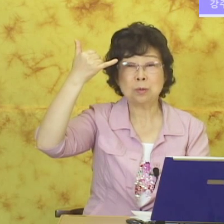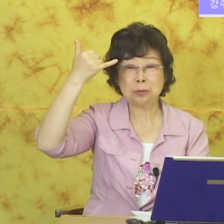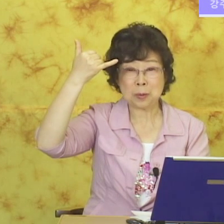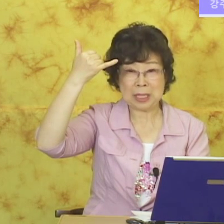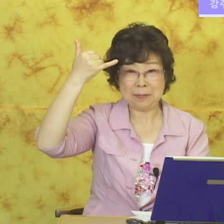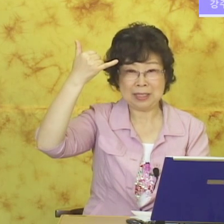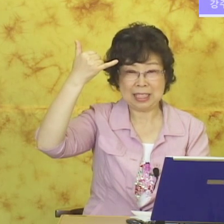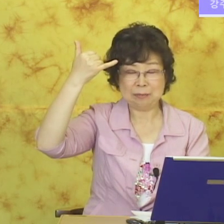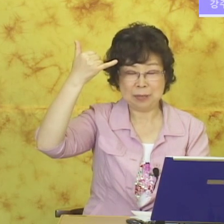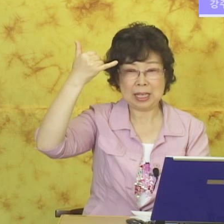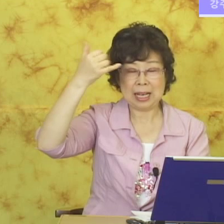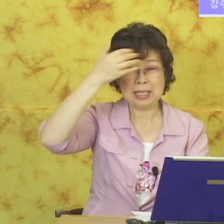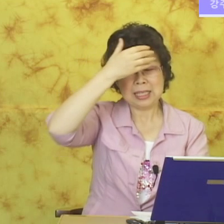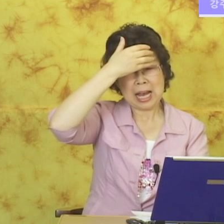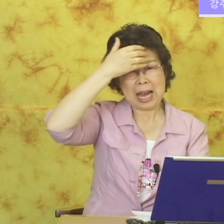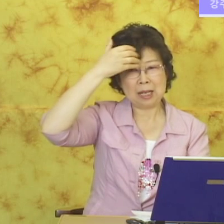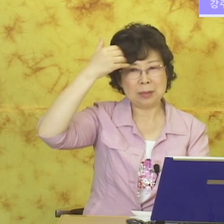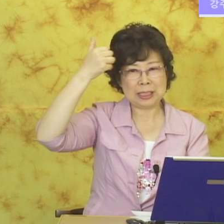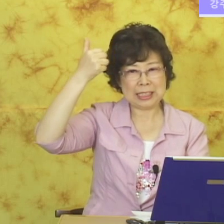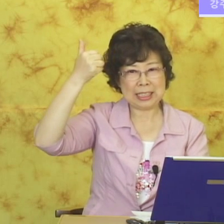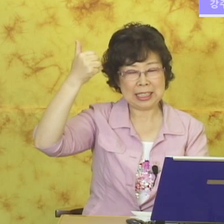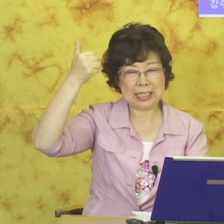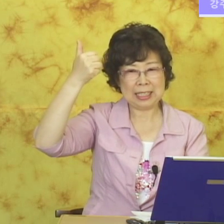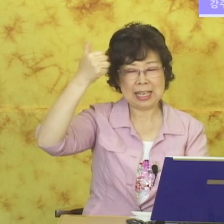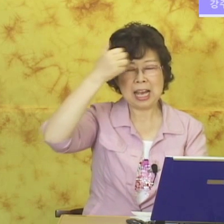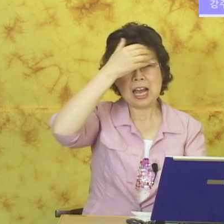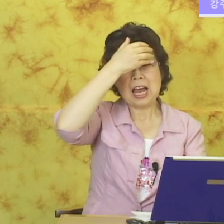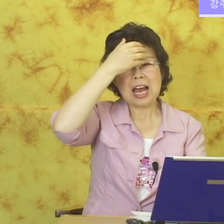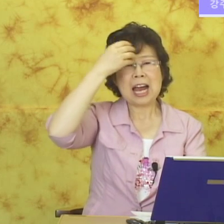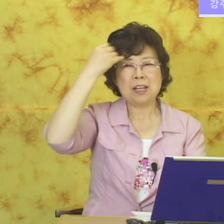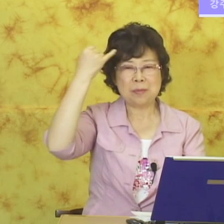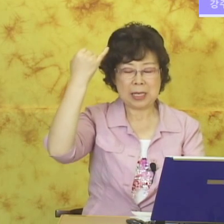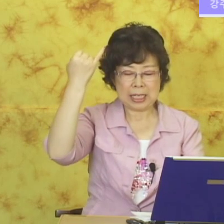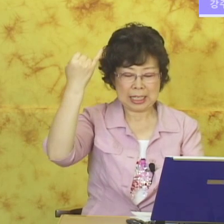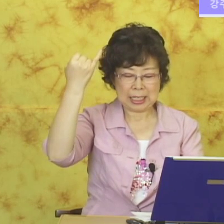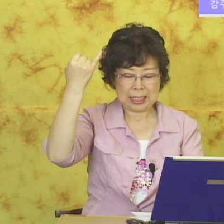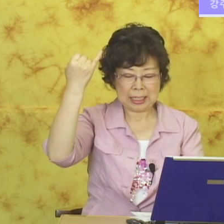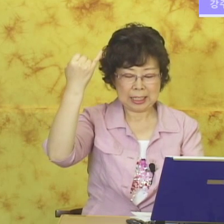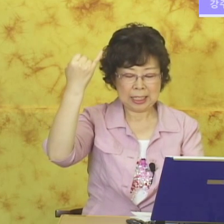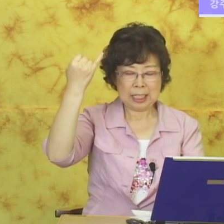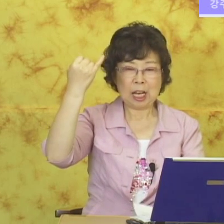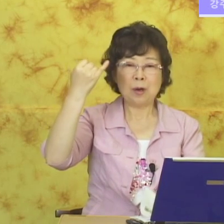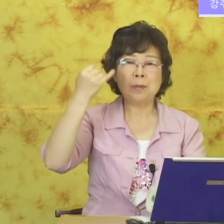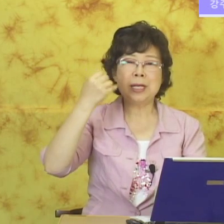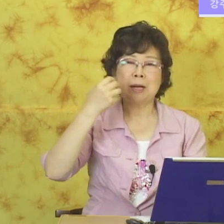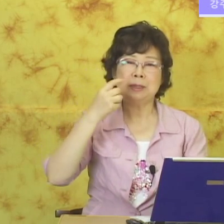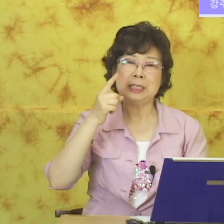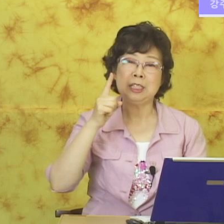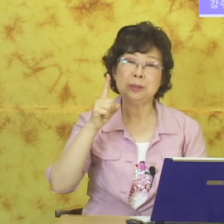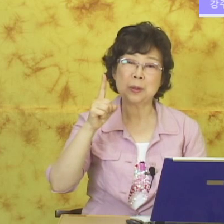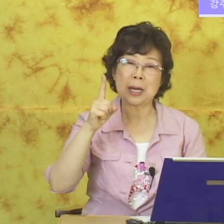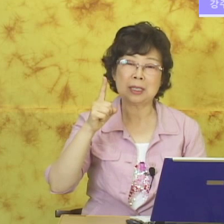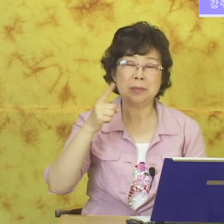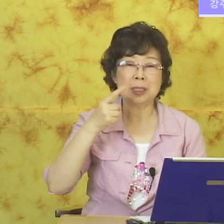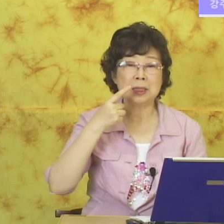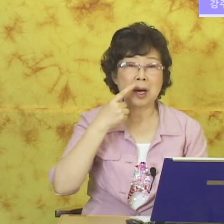초부모님이 됩니다. 할아버지. 할머니. 다음 어머니 아버지는 1번 손가락을 펴서